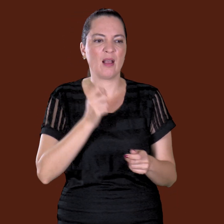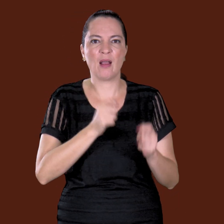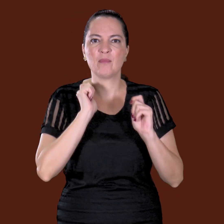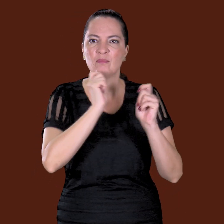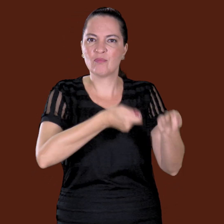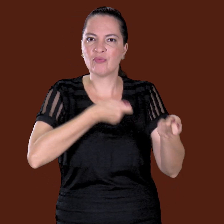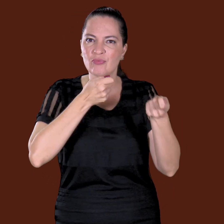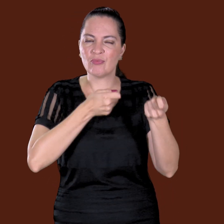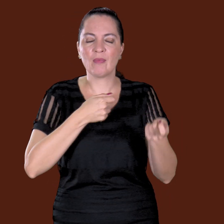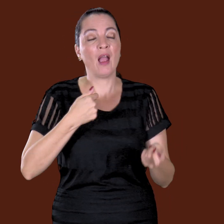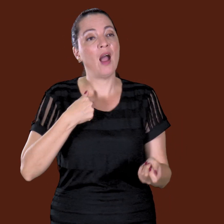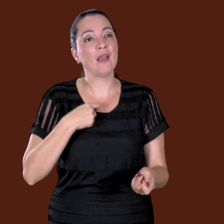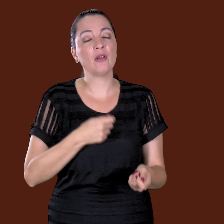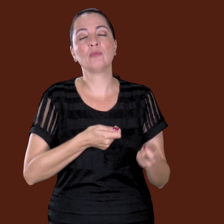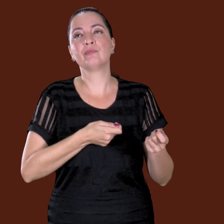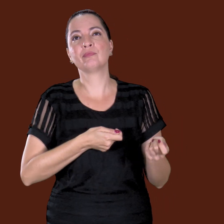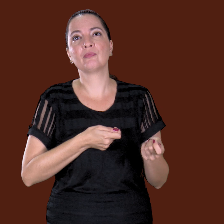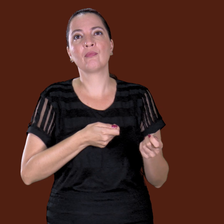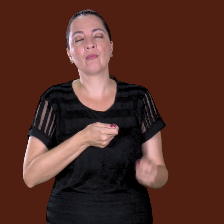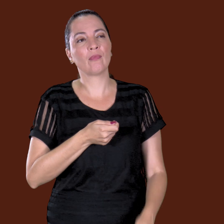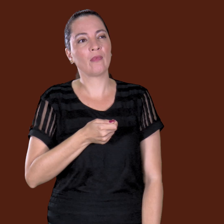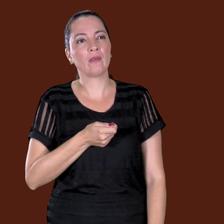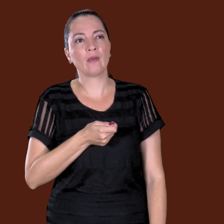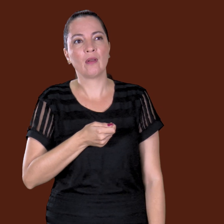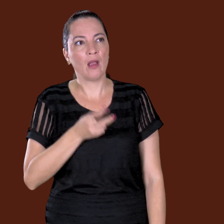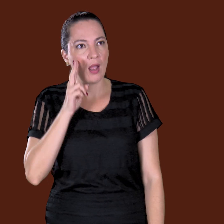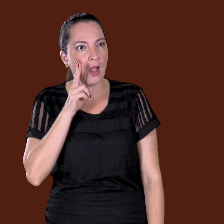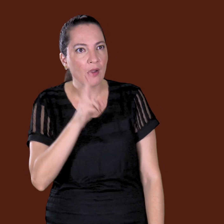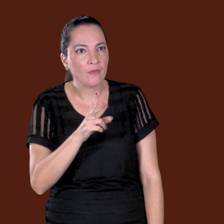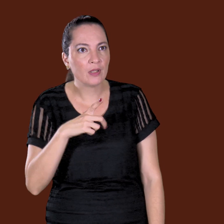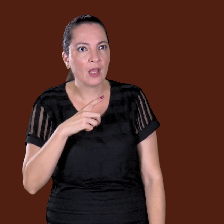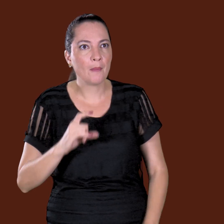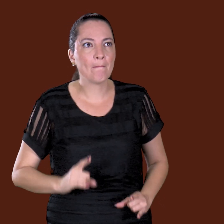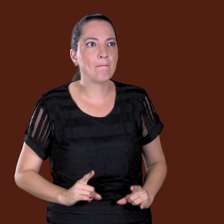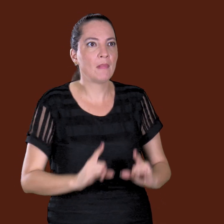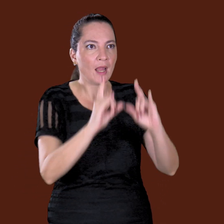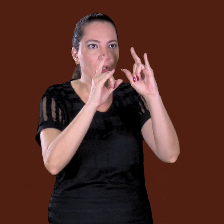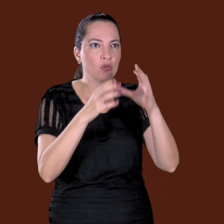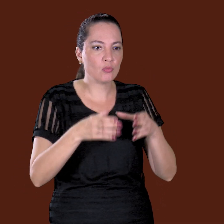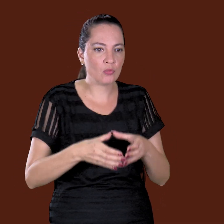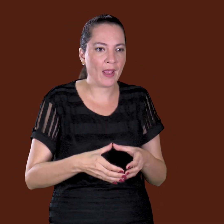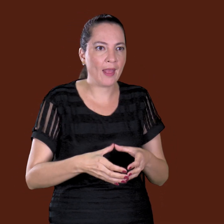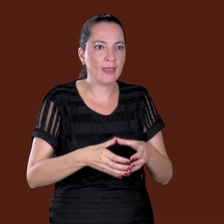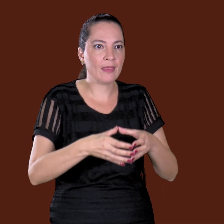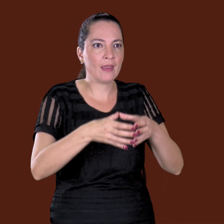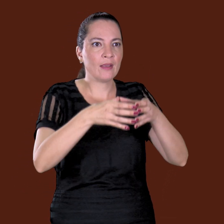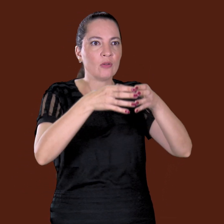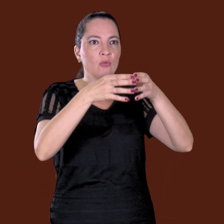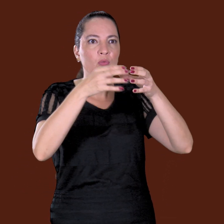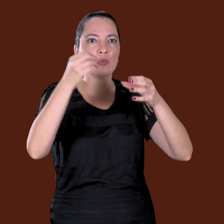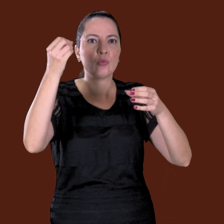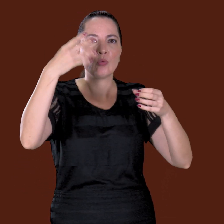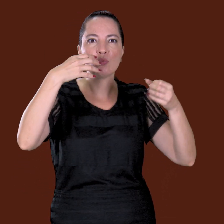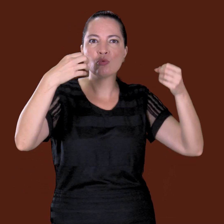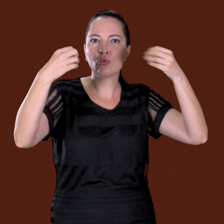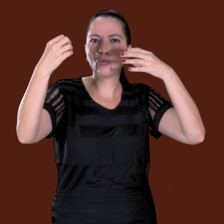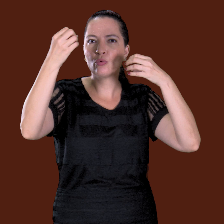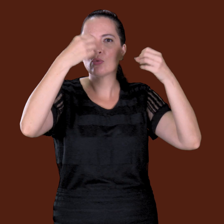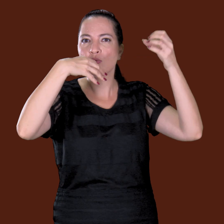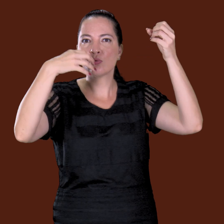falou, alemão, eu estou lá pescando, quando eu olho um prédio em cima de mim, tudo aceso, redondo, gigantesco.